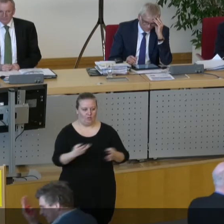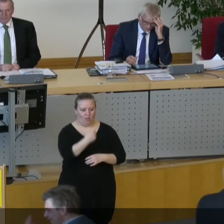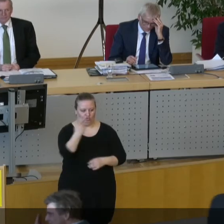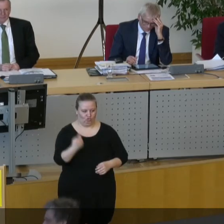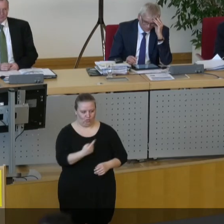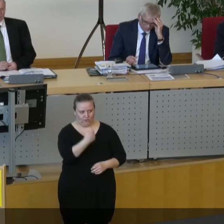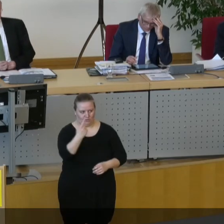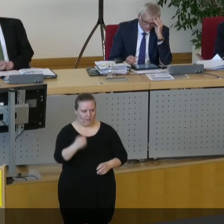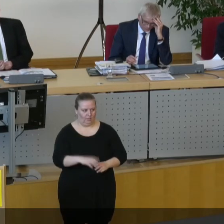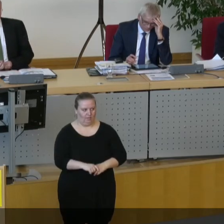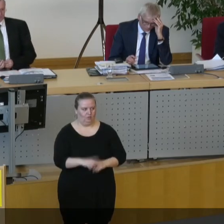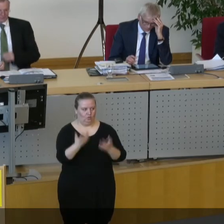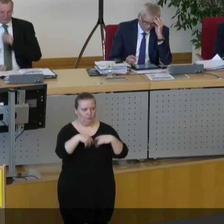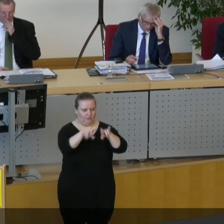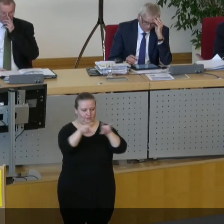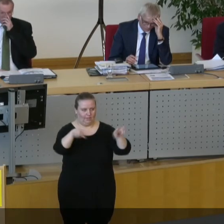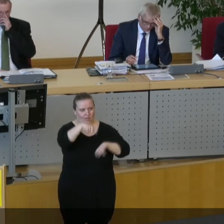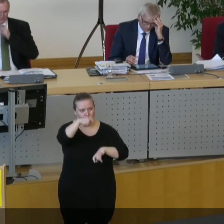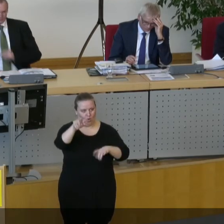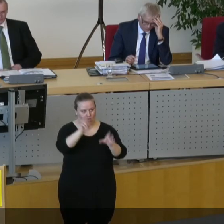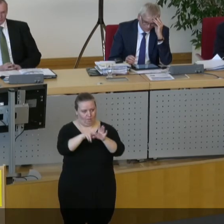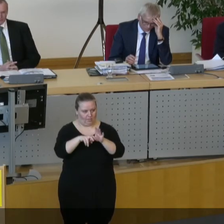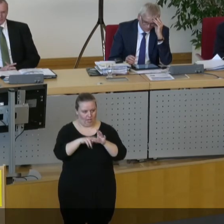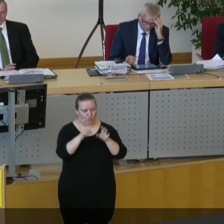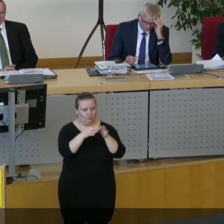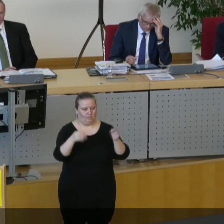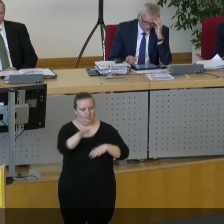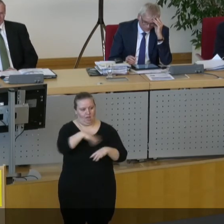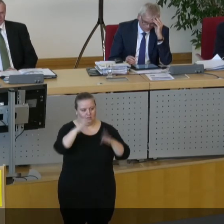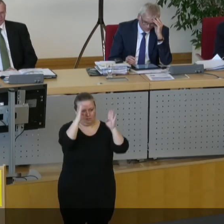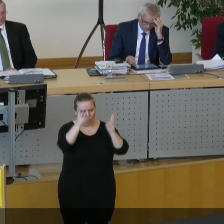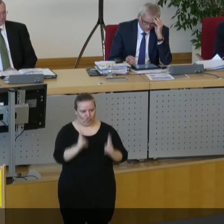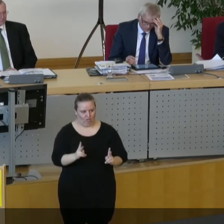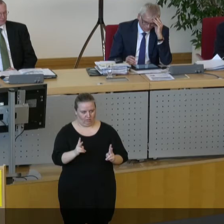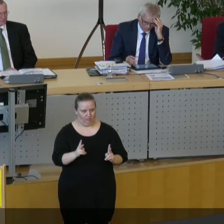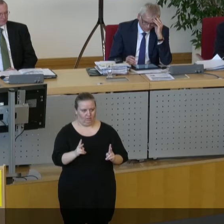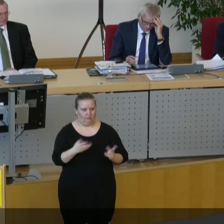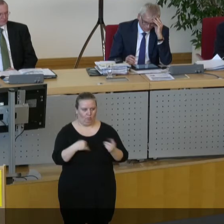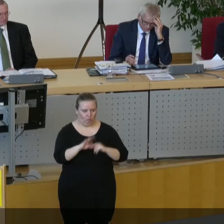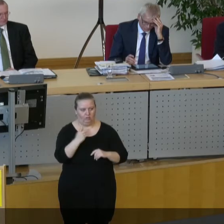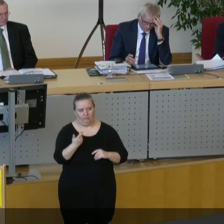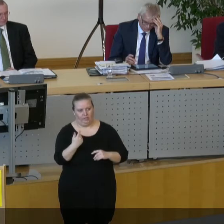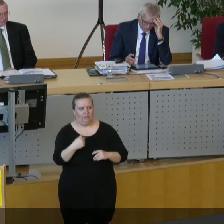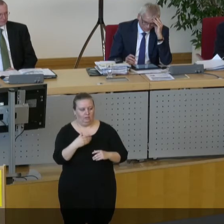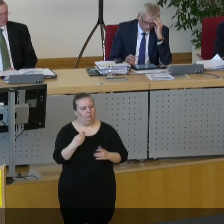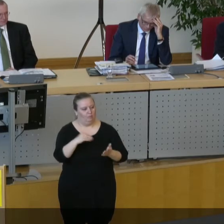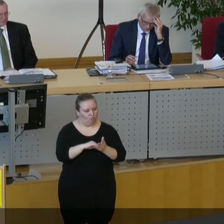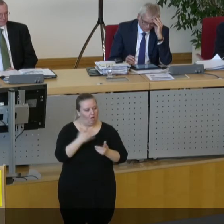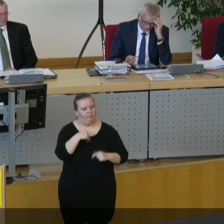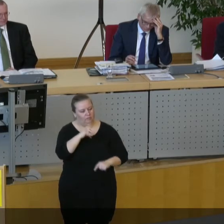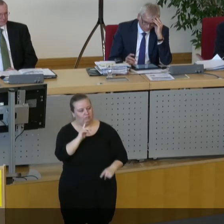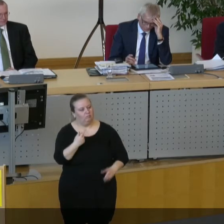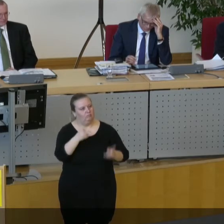zum Thema Bürgerbeteiligungssatzung der Landeshauptstadt überschrieben. Mitsprache ist ein Bürgerrecht.